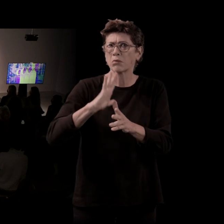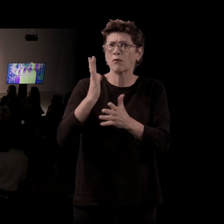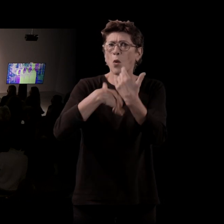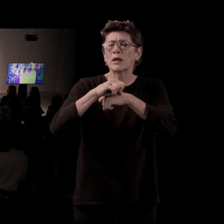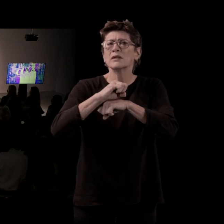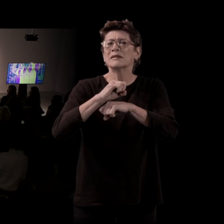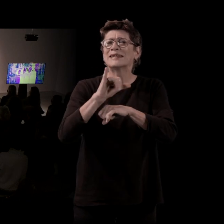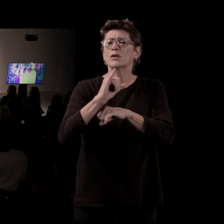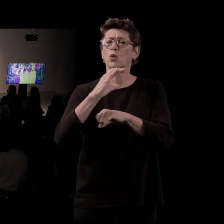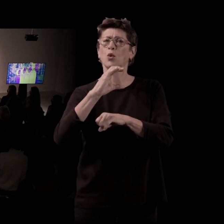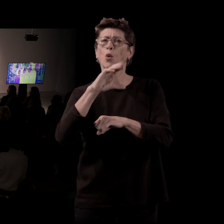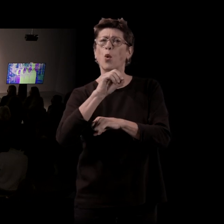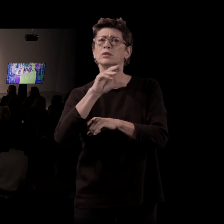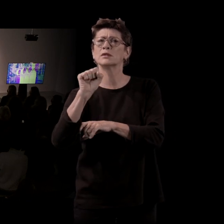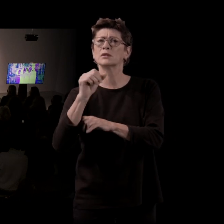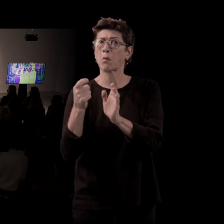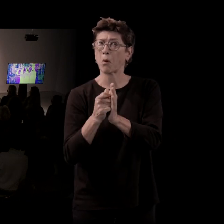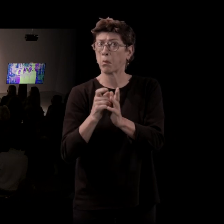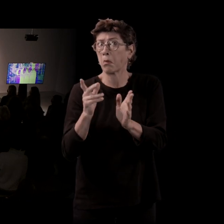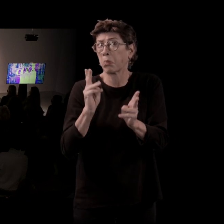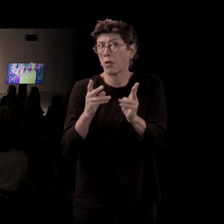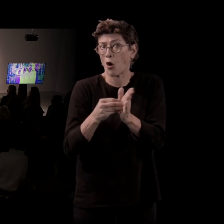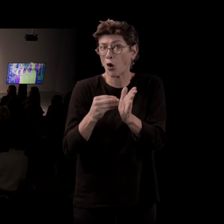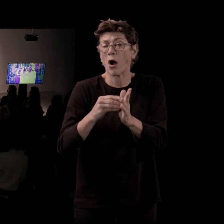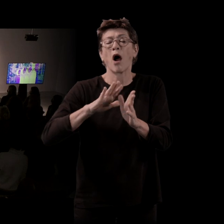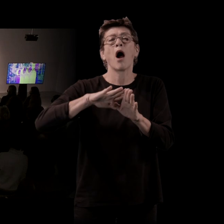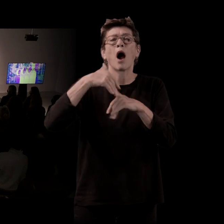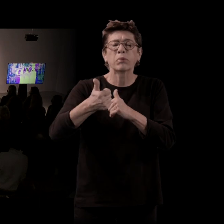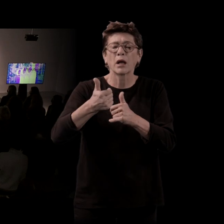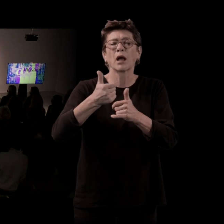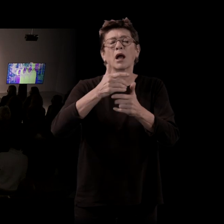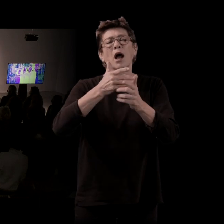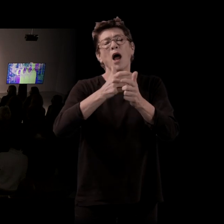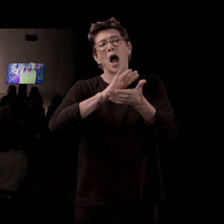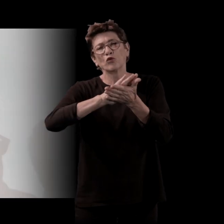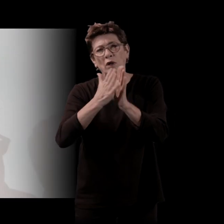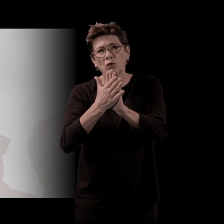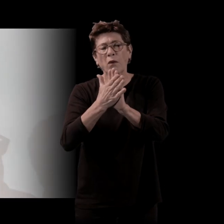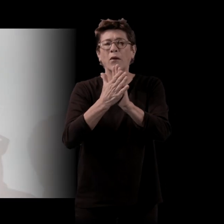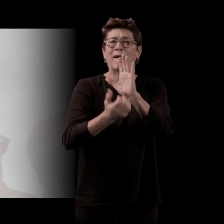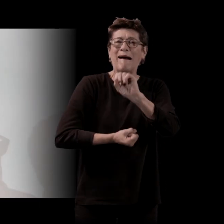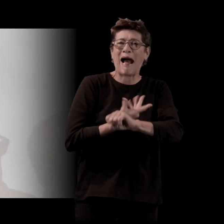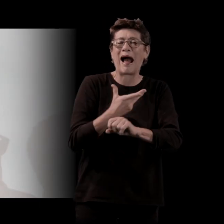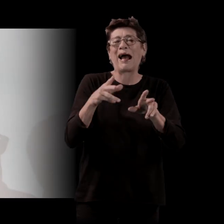Et puis, plus tard, l'association des cinémas d'arrêt. Enfin, oui, voilà. Et c'est un exercice que...